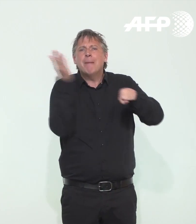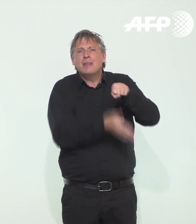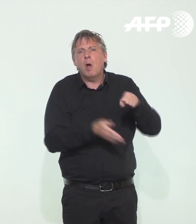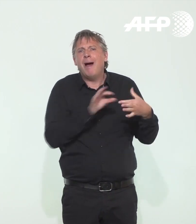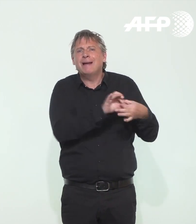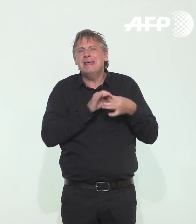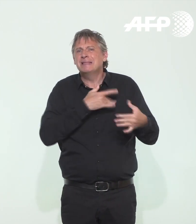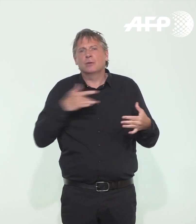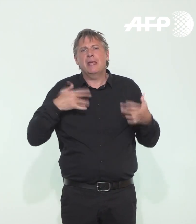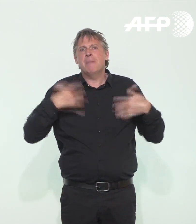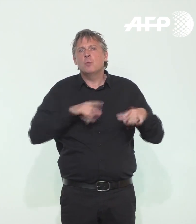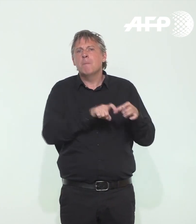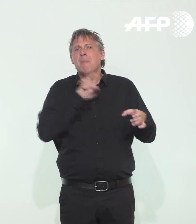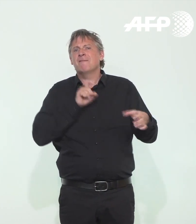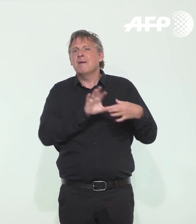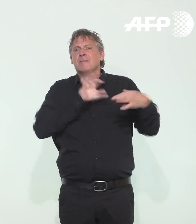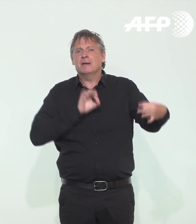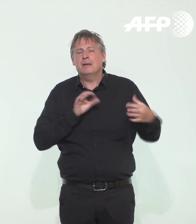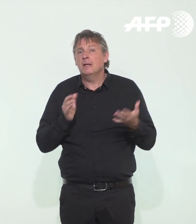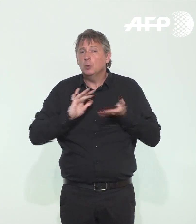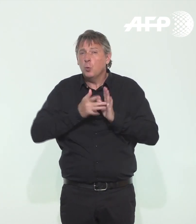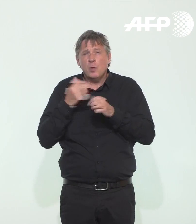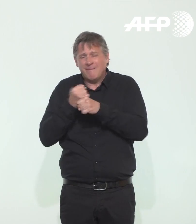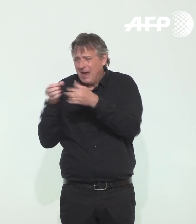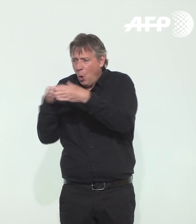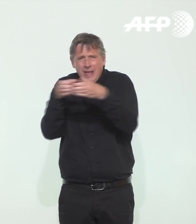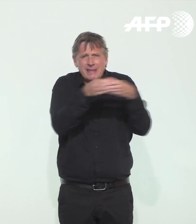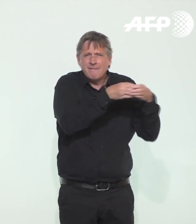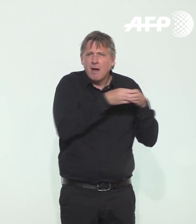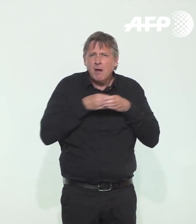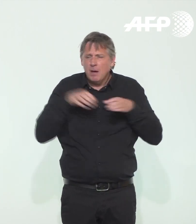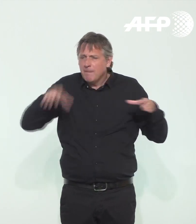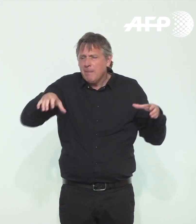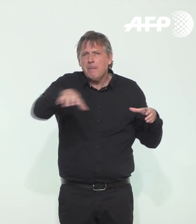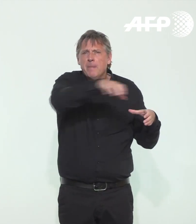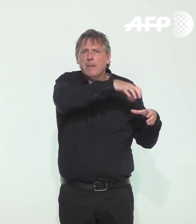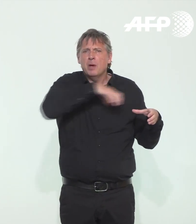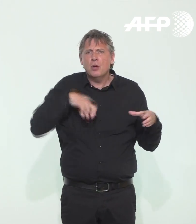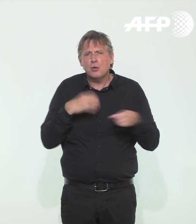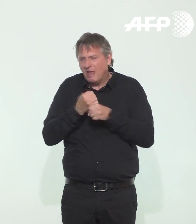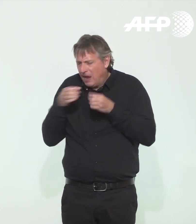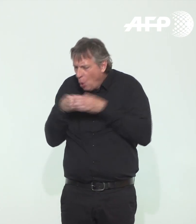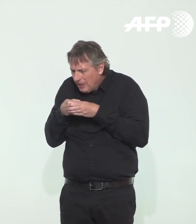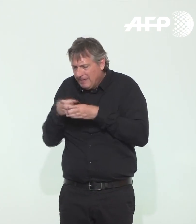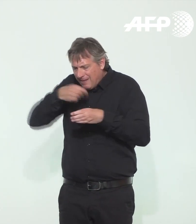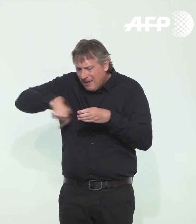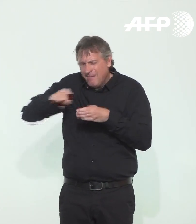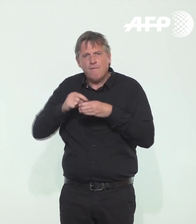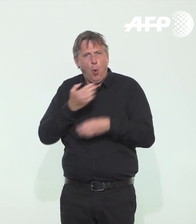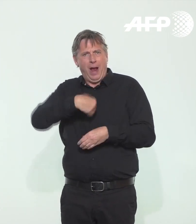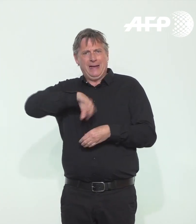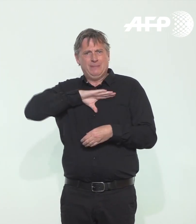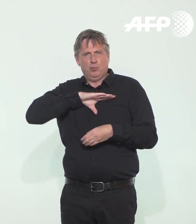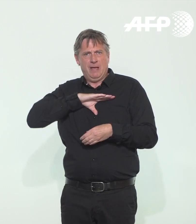qu soit attentif tous ensemble à toutes les activités collectives et qu'en particulier quand on travaille en collectivité, il y ait une responsabilité